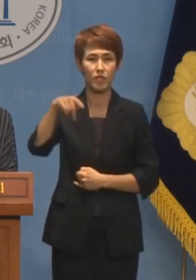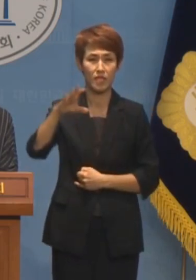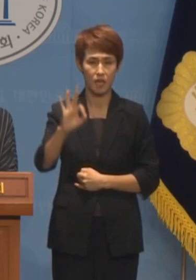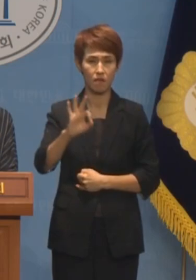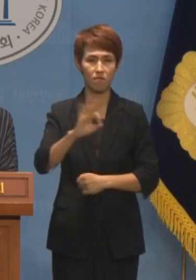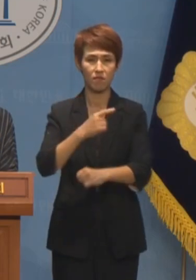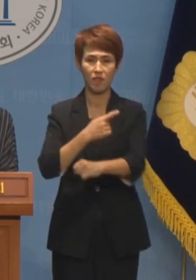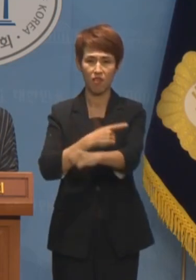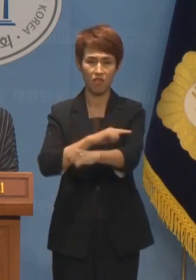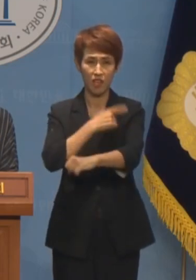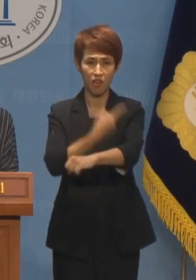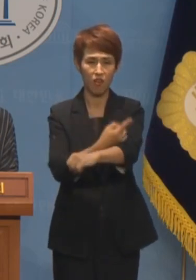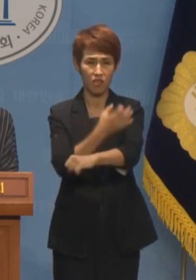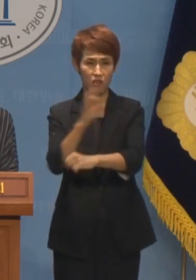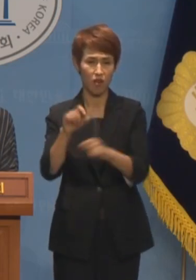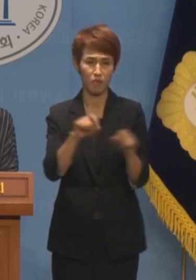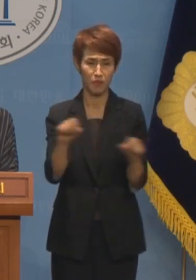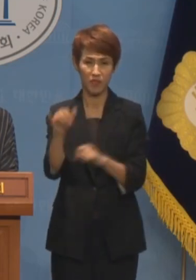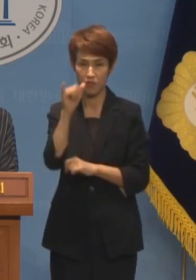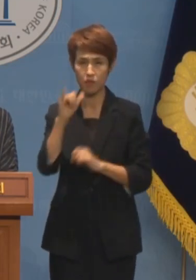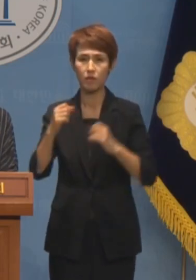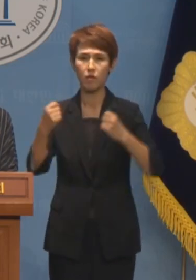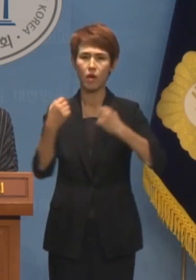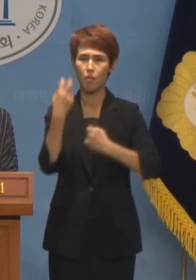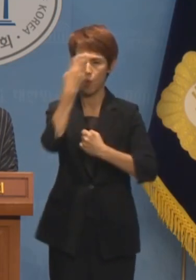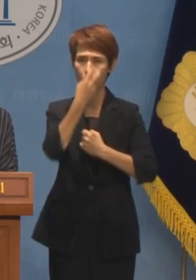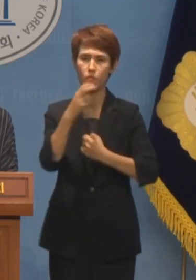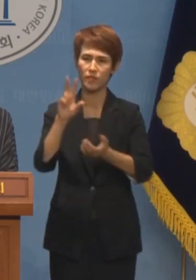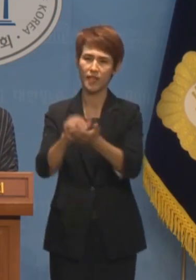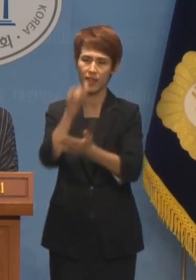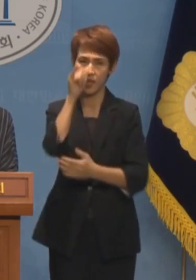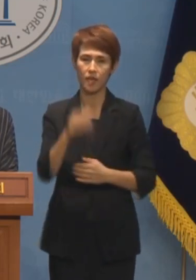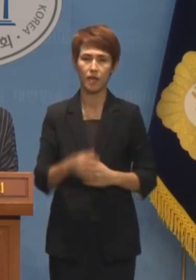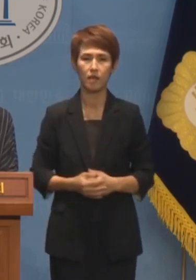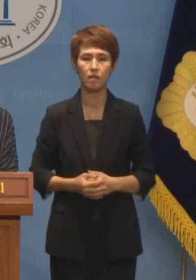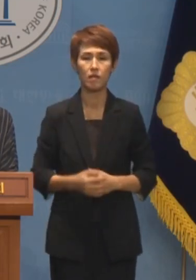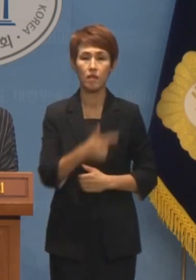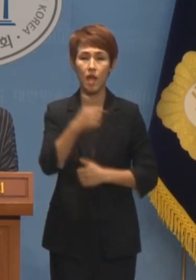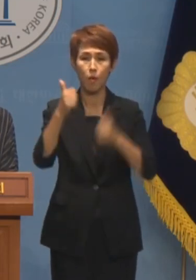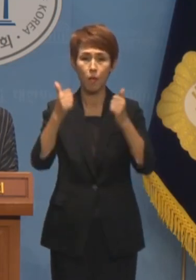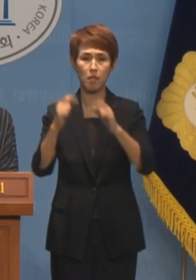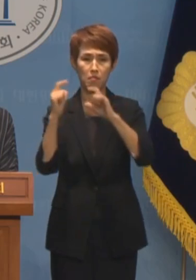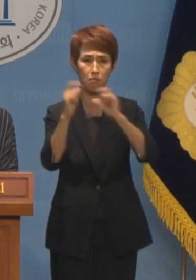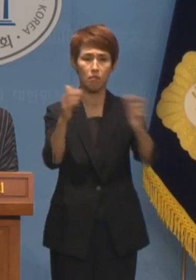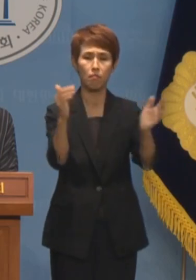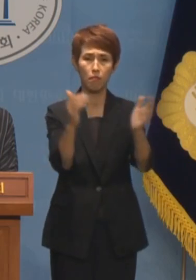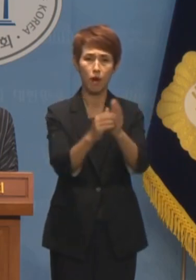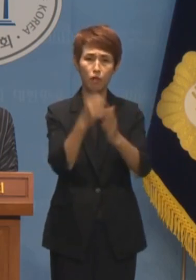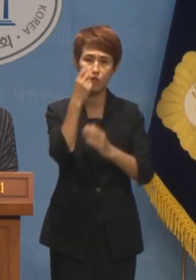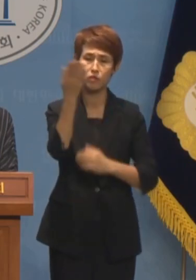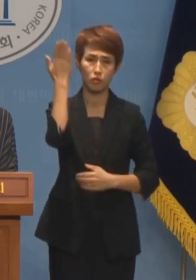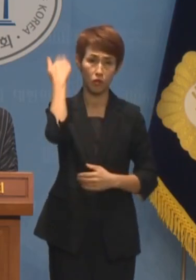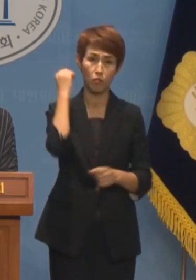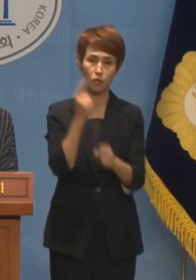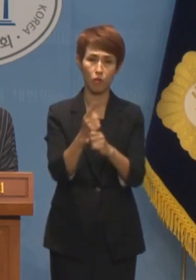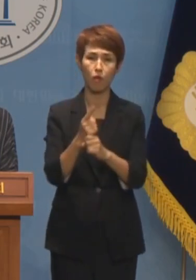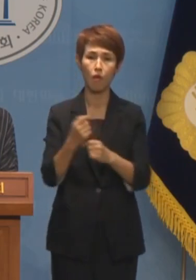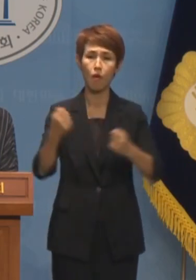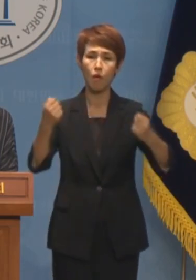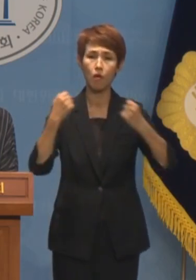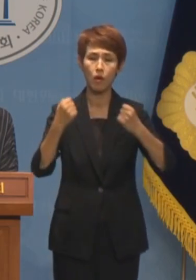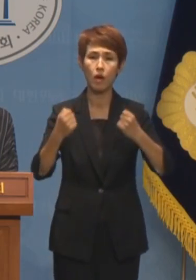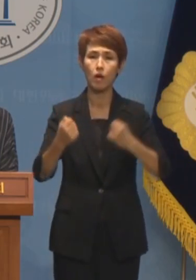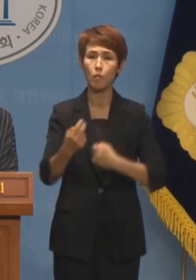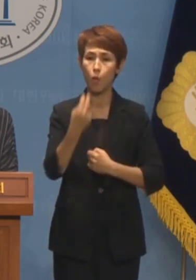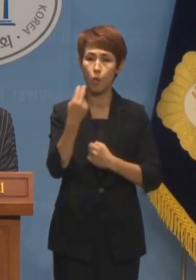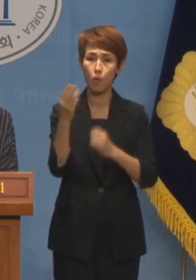건강보험공단을 규탄합니다. 대법원이 판결한 지 두 달이 지났지만 건강보험공단은